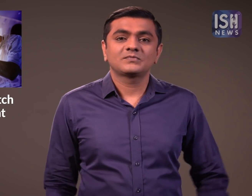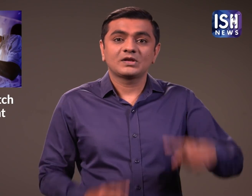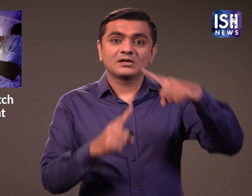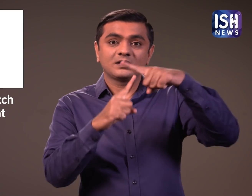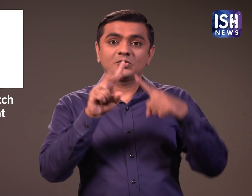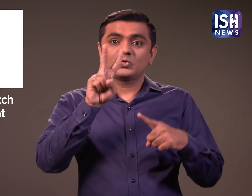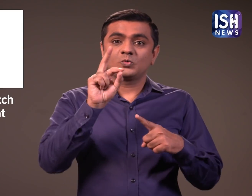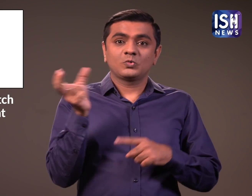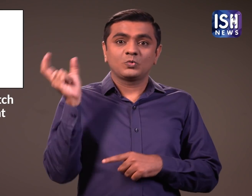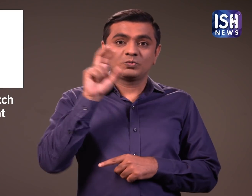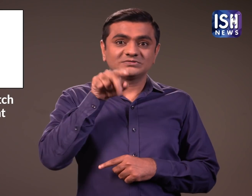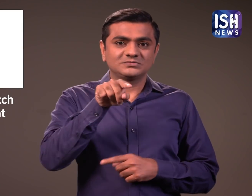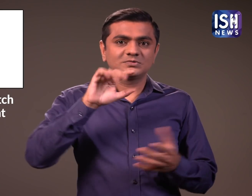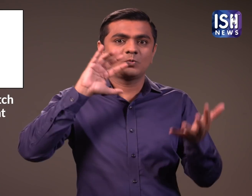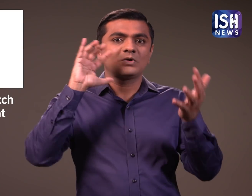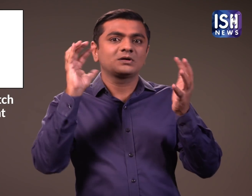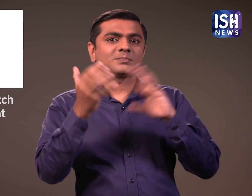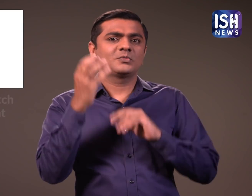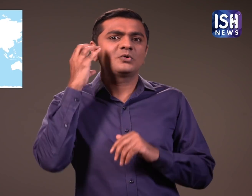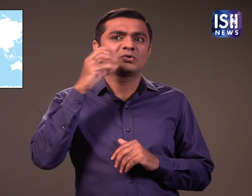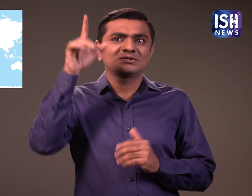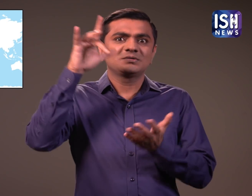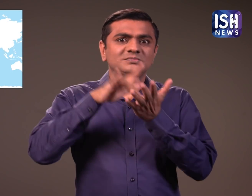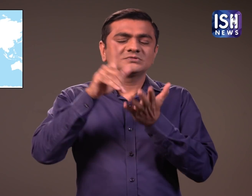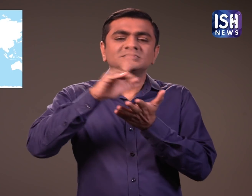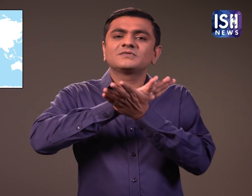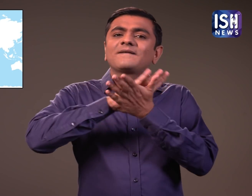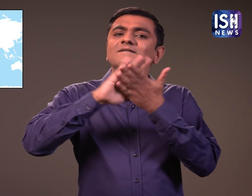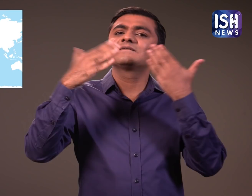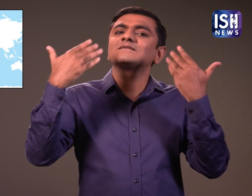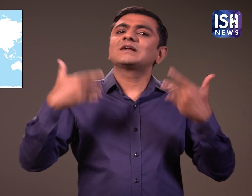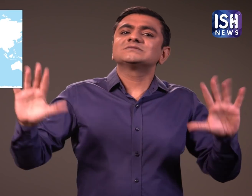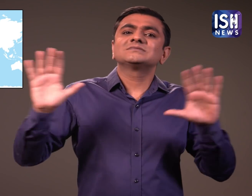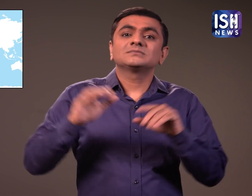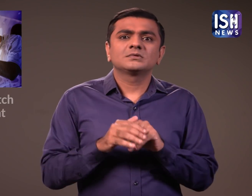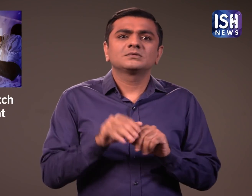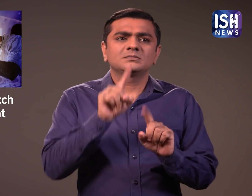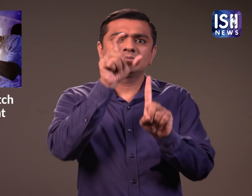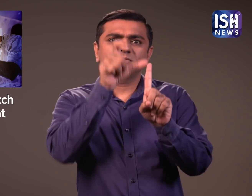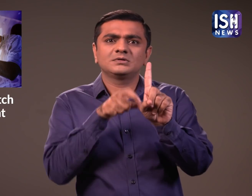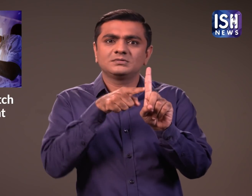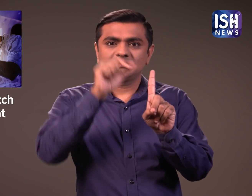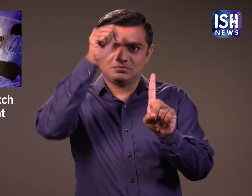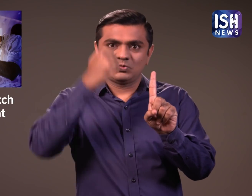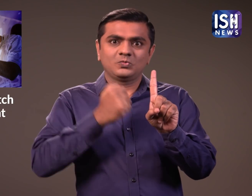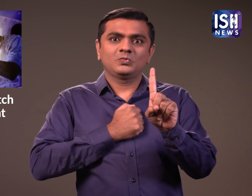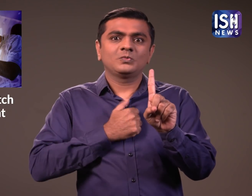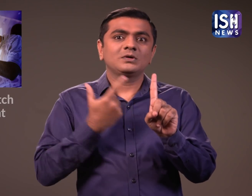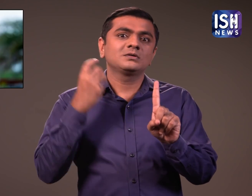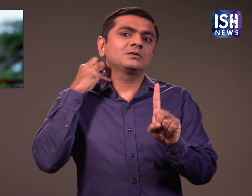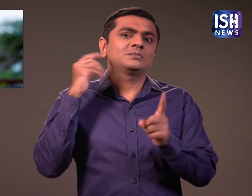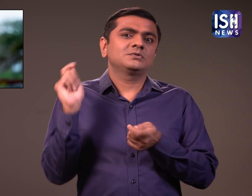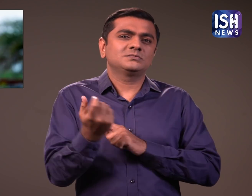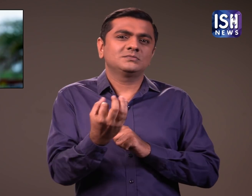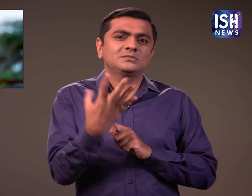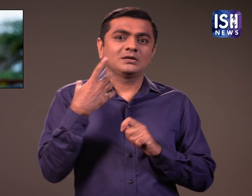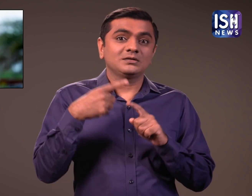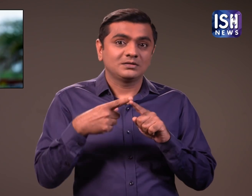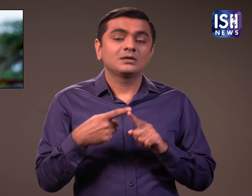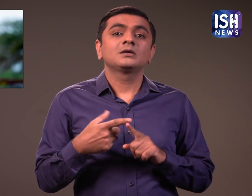बारत ने UAE में T20 विश्वकप में अपने मैच पूरे कर दिये 15 नवेंबर को हार्दिक पंड्या जो टीम का हिस्सा थे